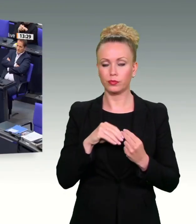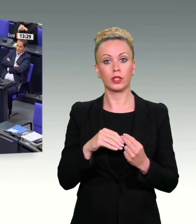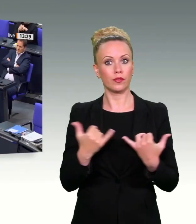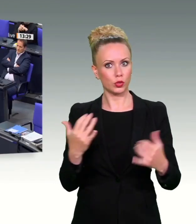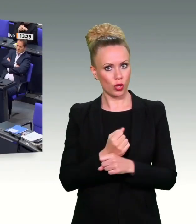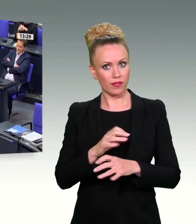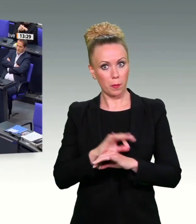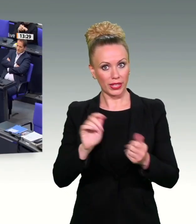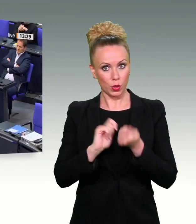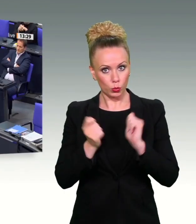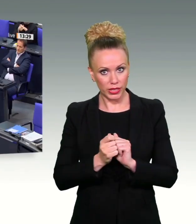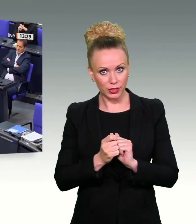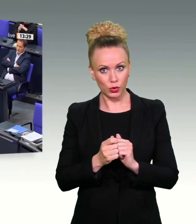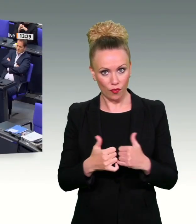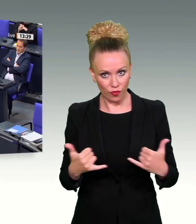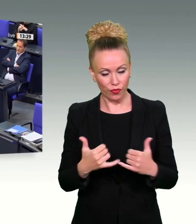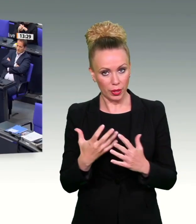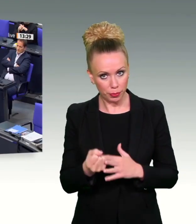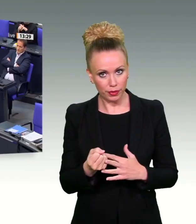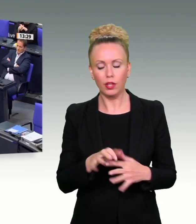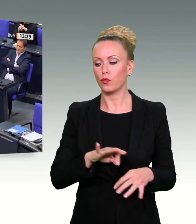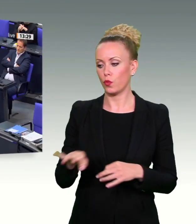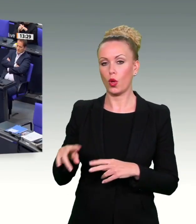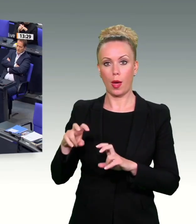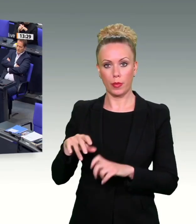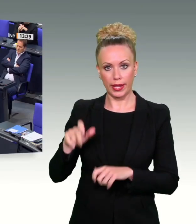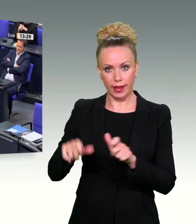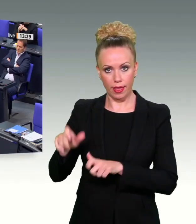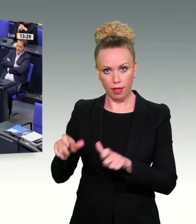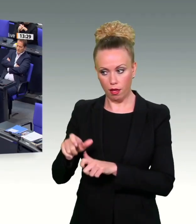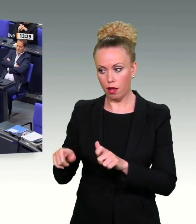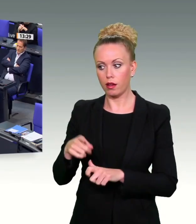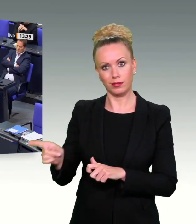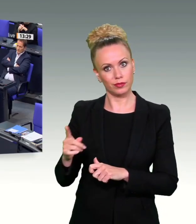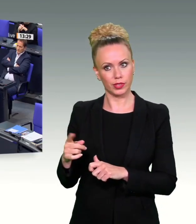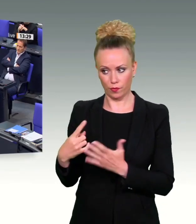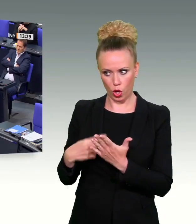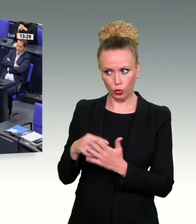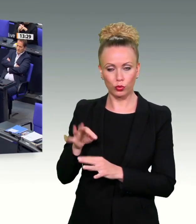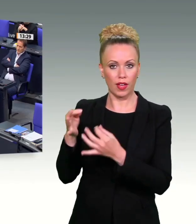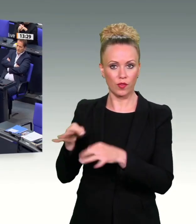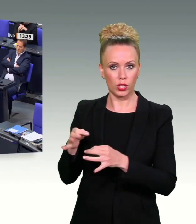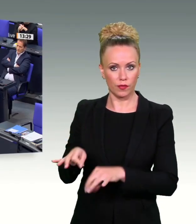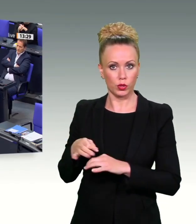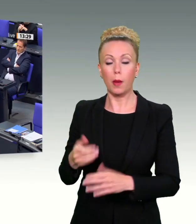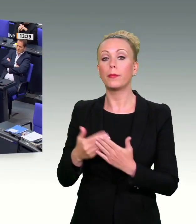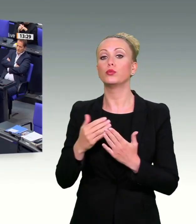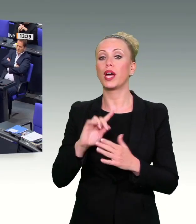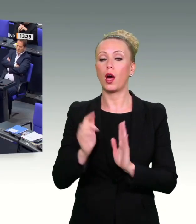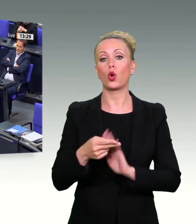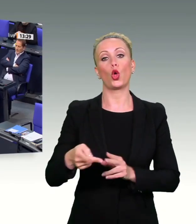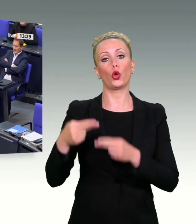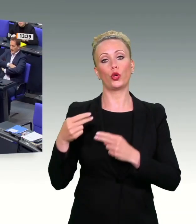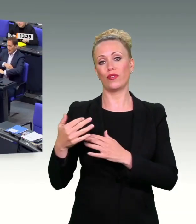besten zu erreichen, wenn wir den Ermittlerinnen und Ermittlern das geben, was sie fordern, nämlich auch eine rückwirkende Speicherung der IP